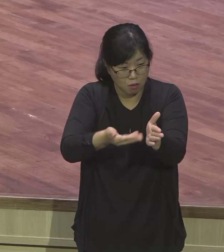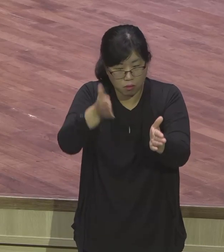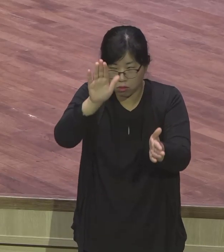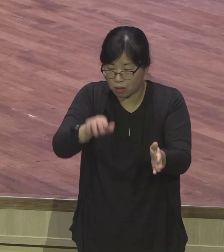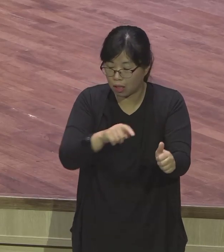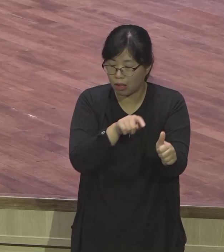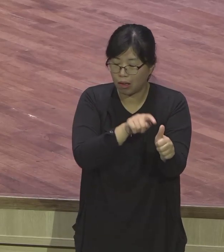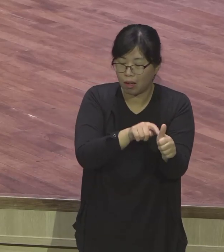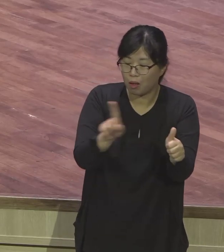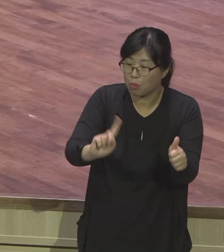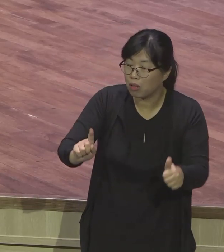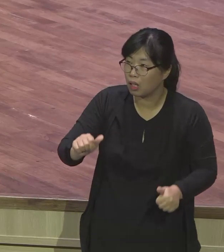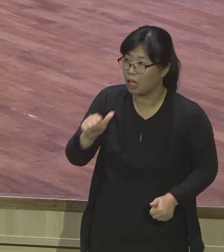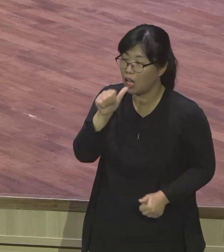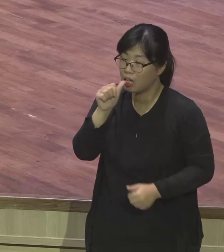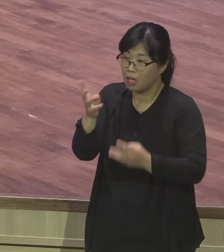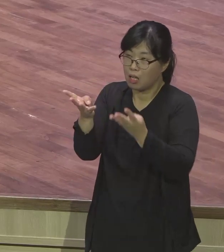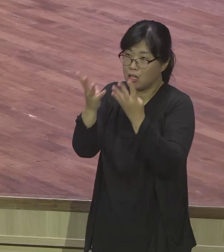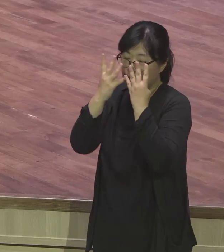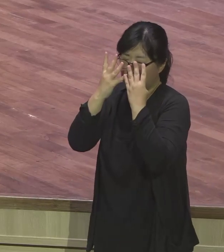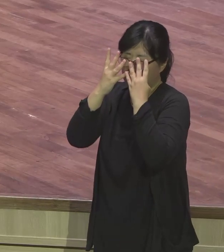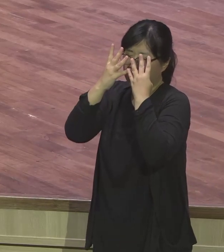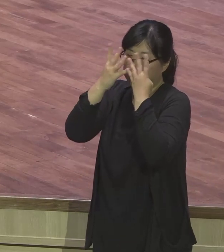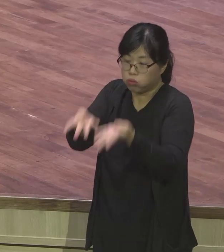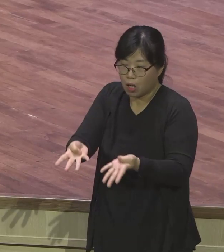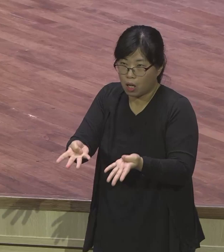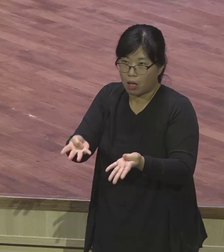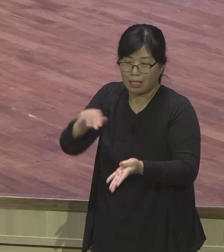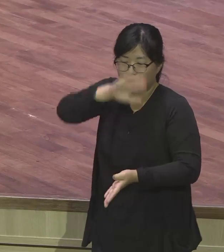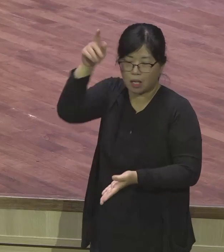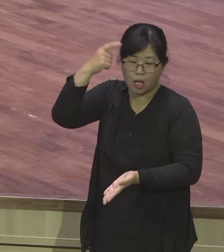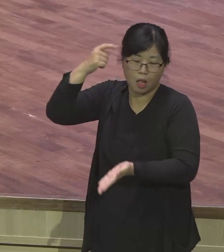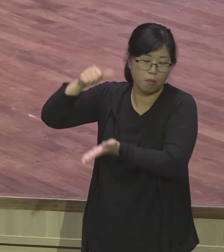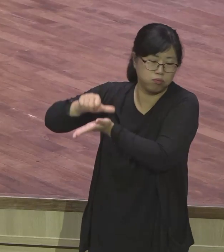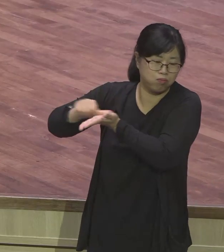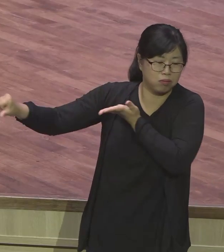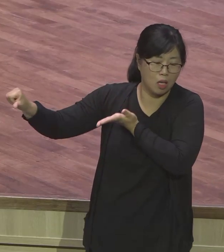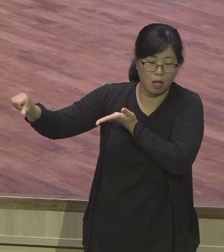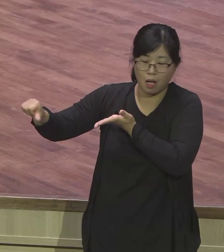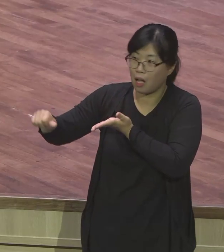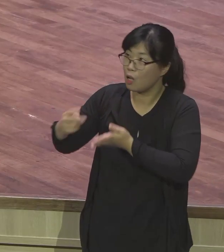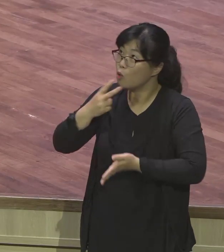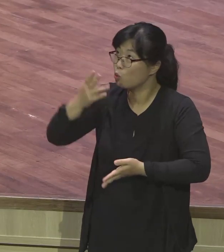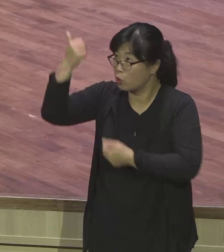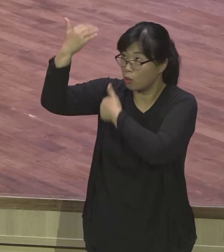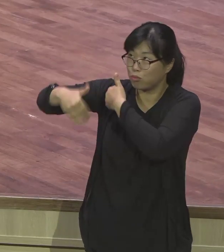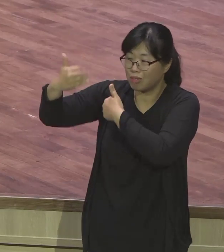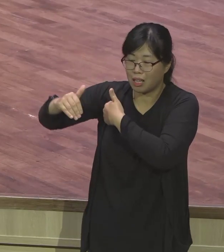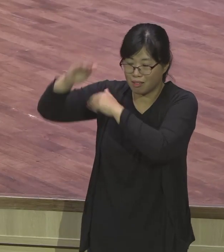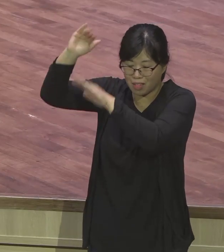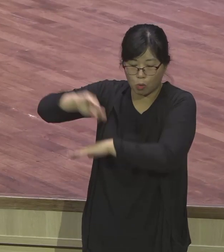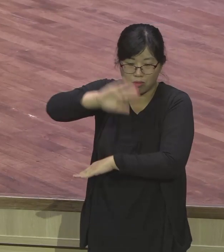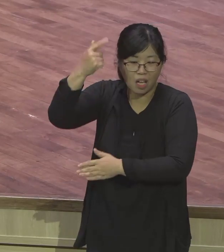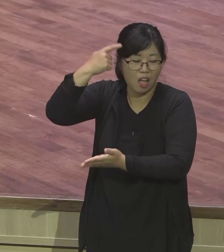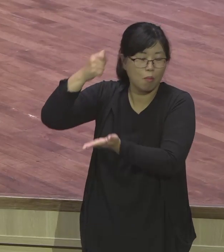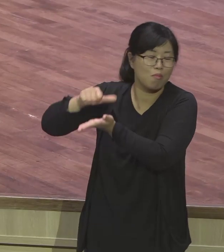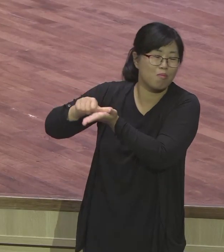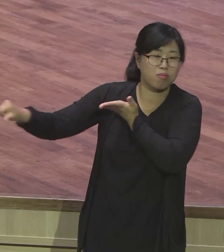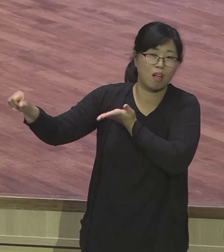기억조차 하지 않았다고 그랬어요. 기억도 안 했어요. 이 사건 후가 꿈 해석 이후에 2년